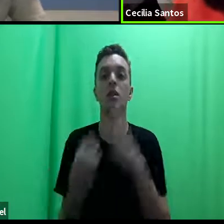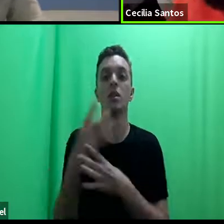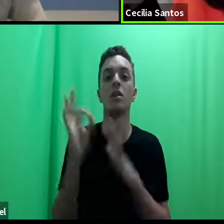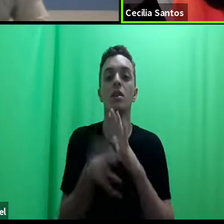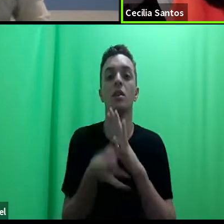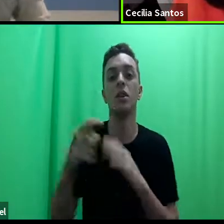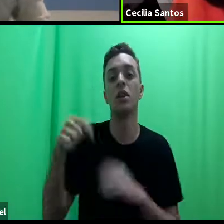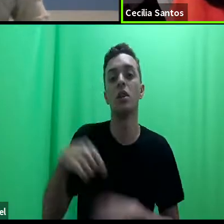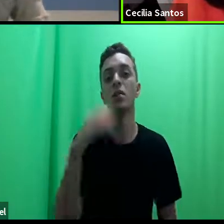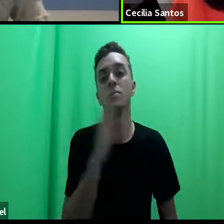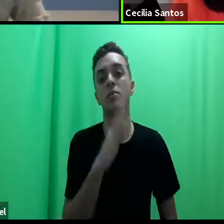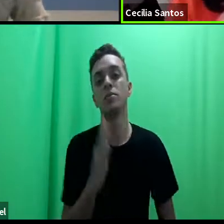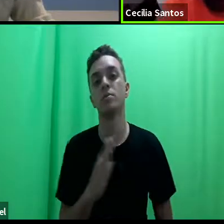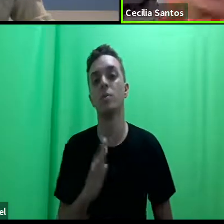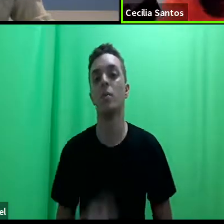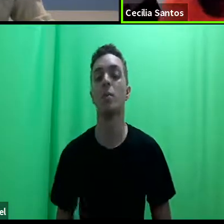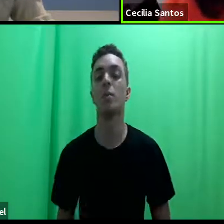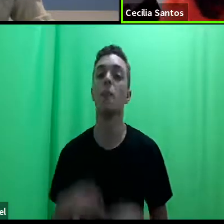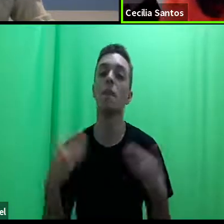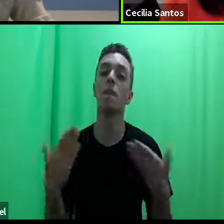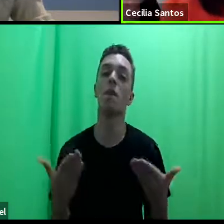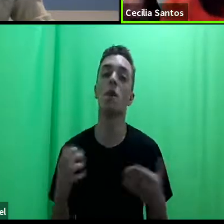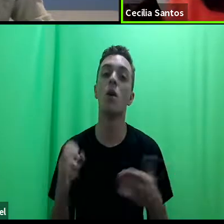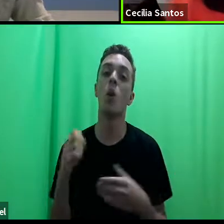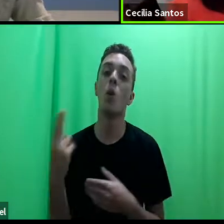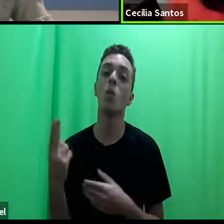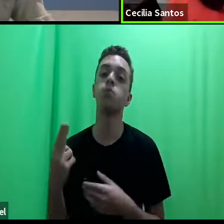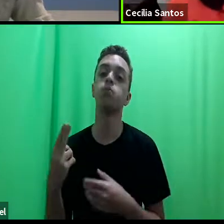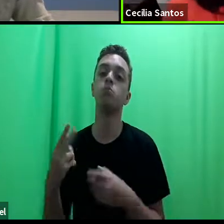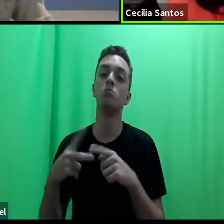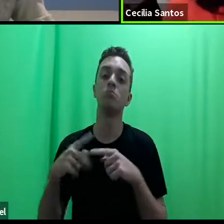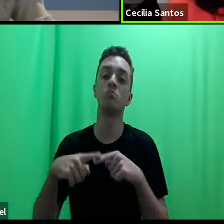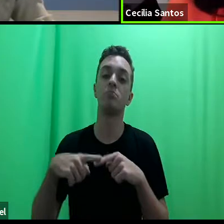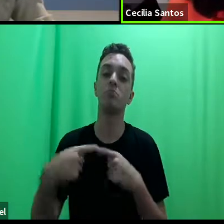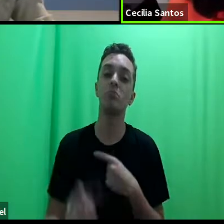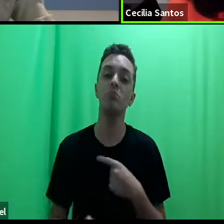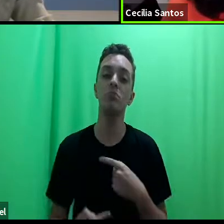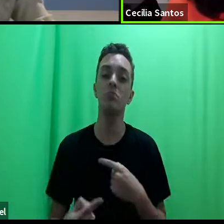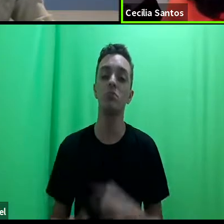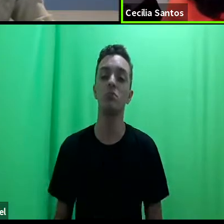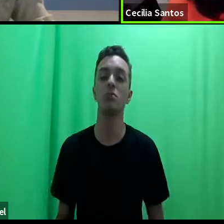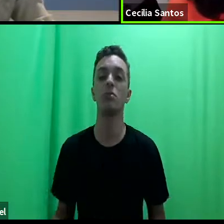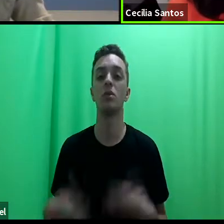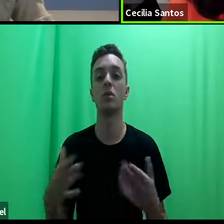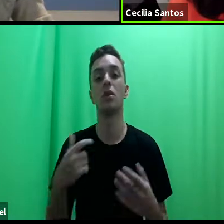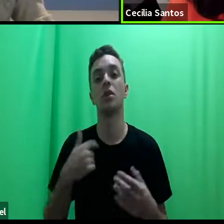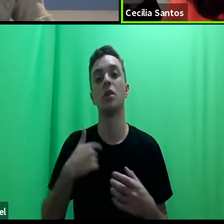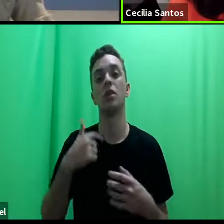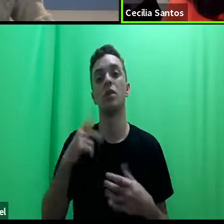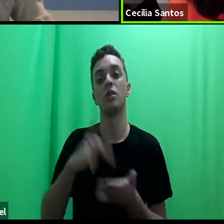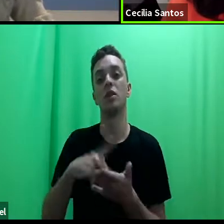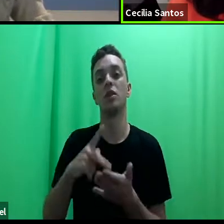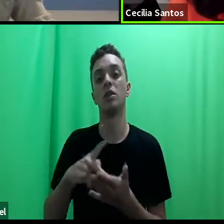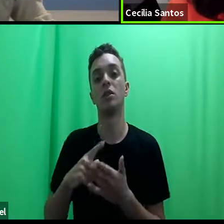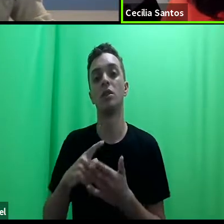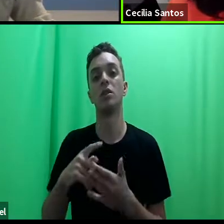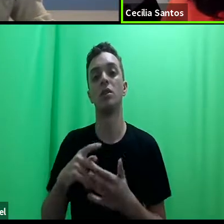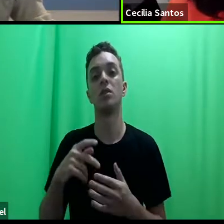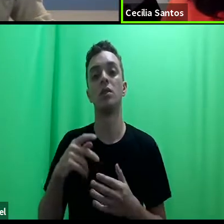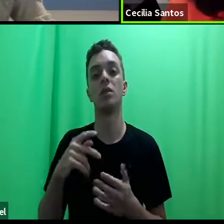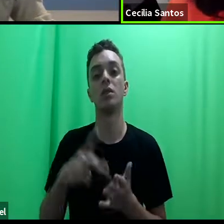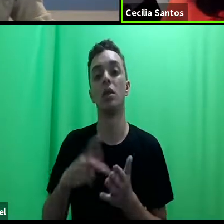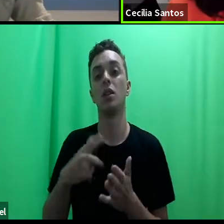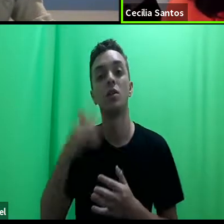ou na segunda metade, no final dos anos 80. Então, eu realmente, eu não